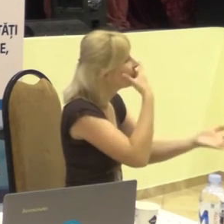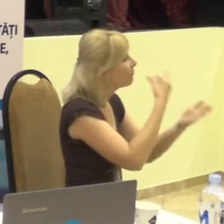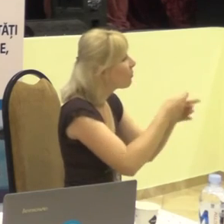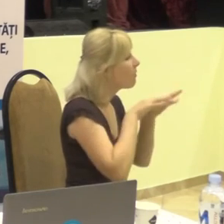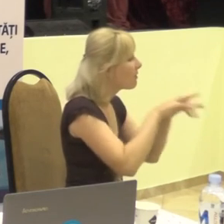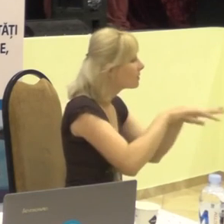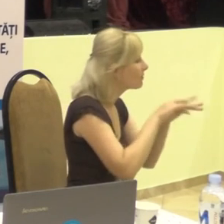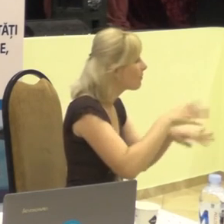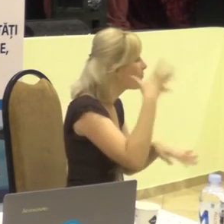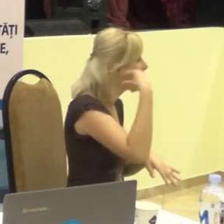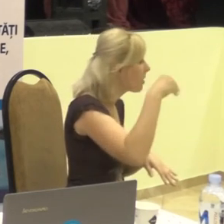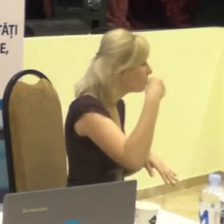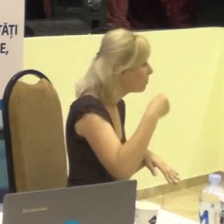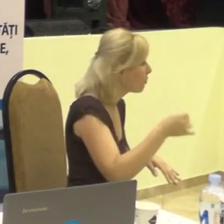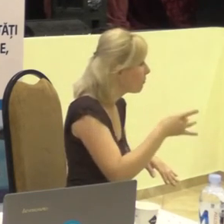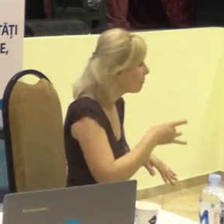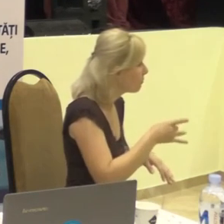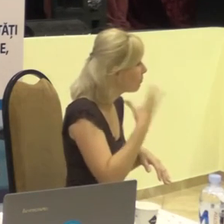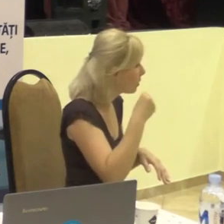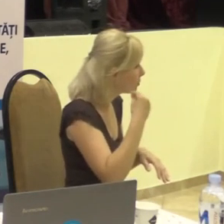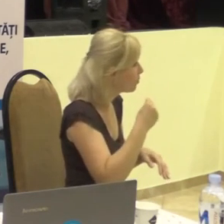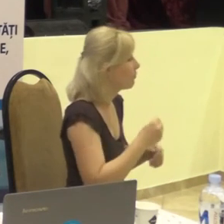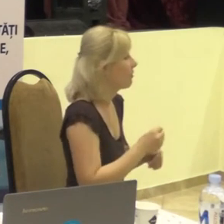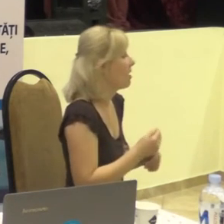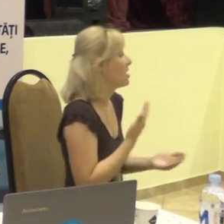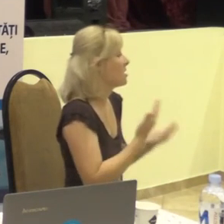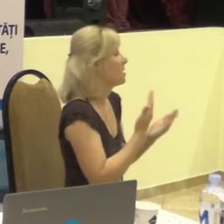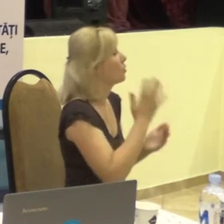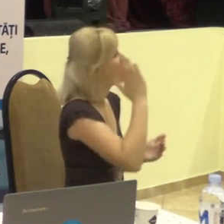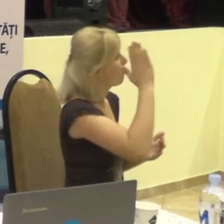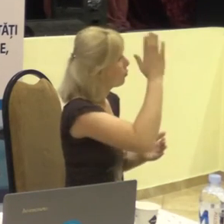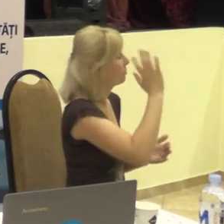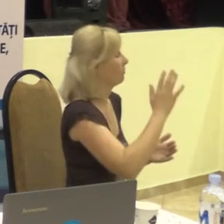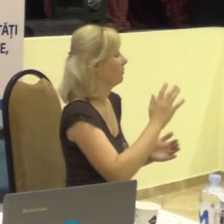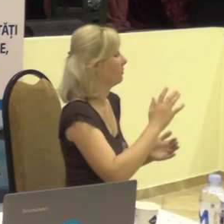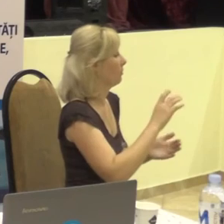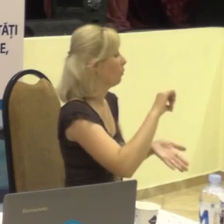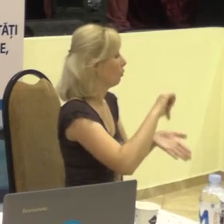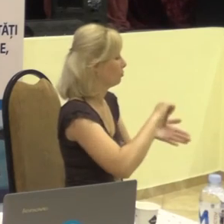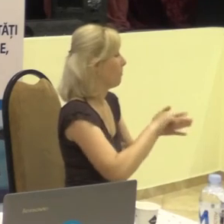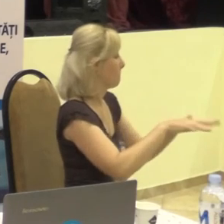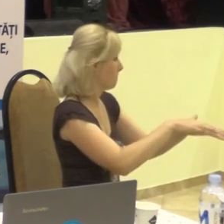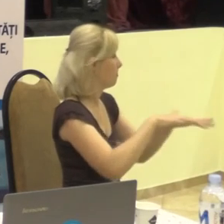în Moldova, dacă va deveni miembro a Parlamentului.